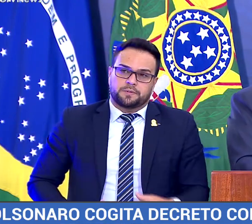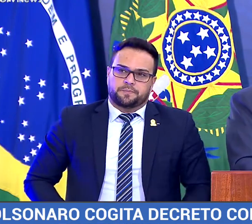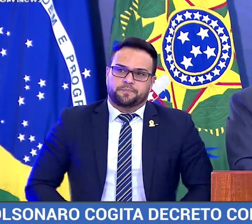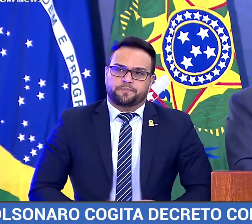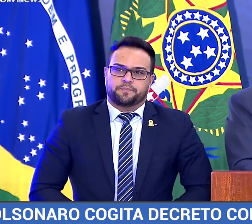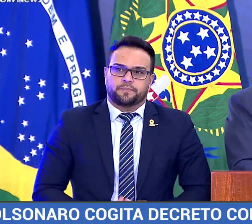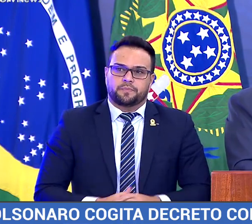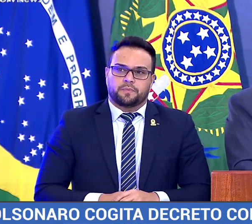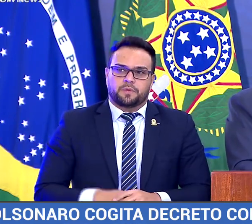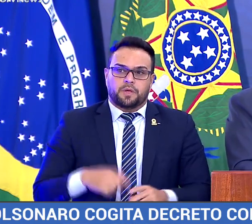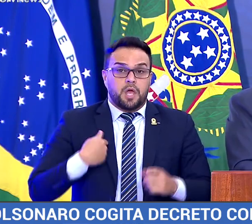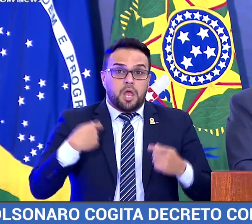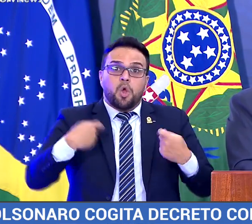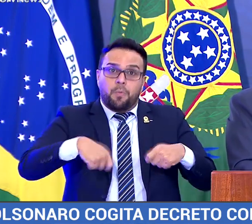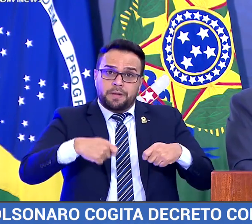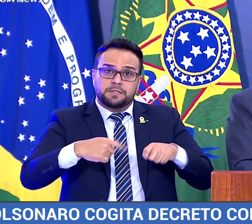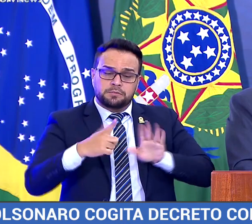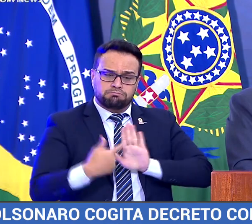Tenho que dar exemplo.